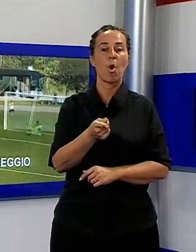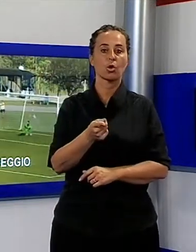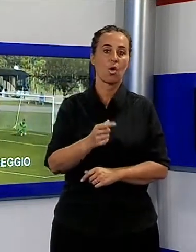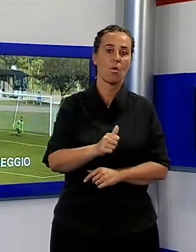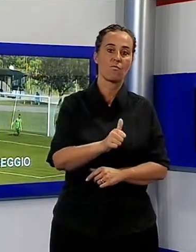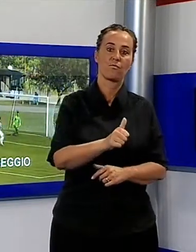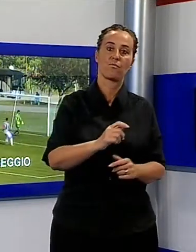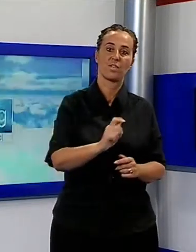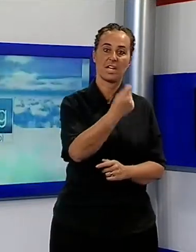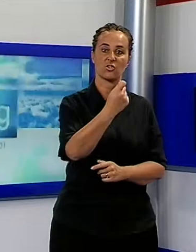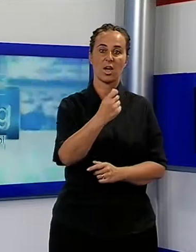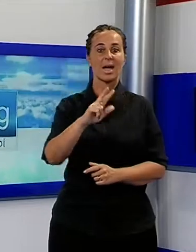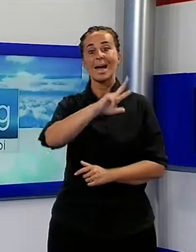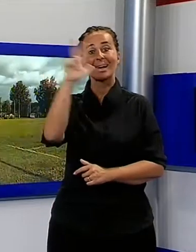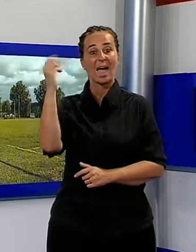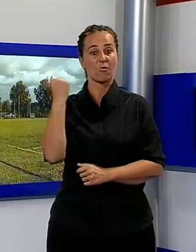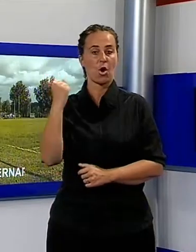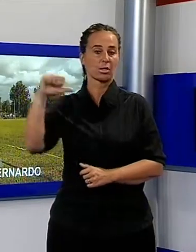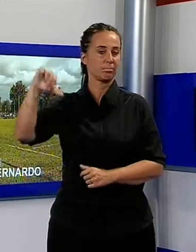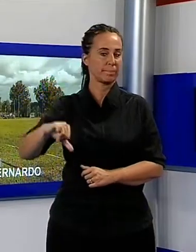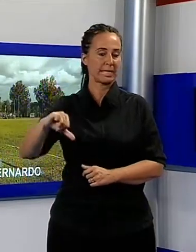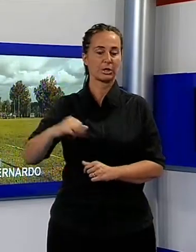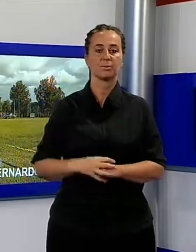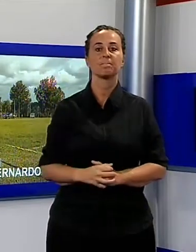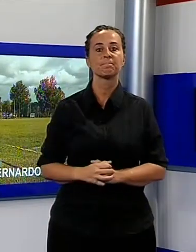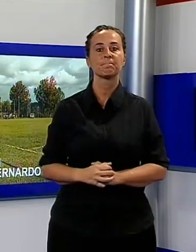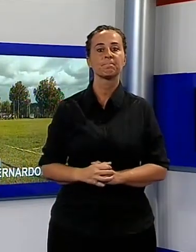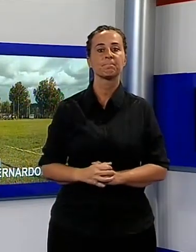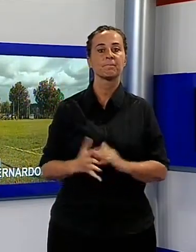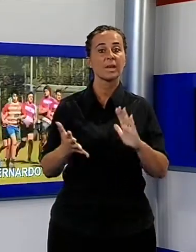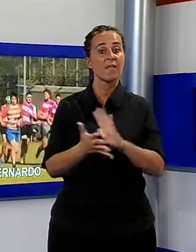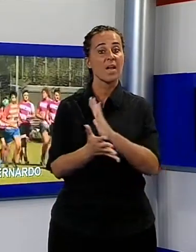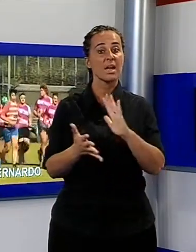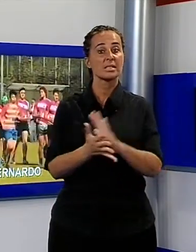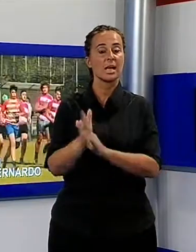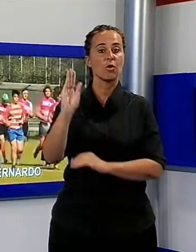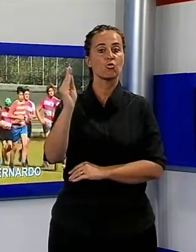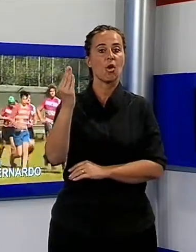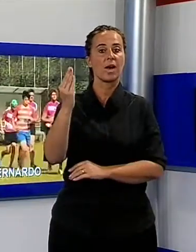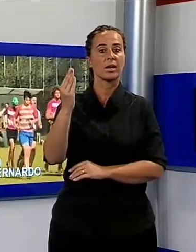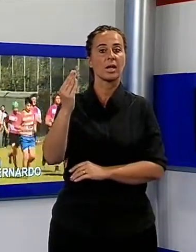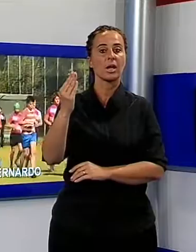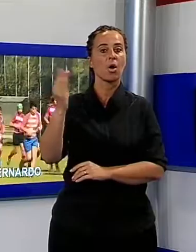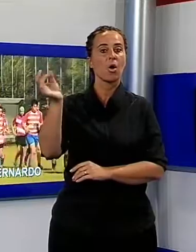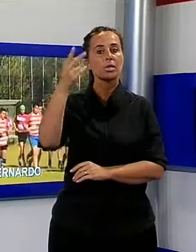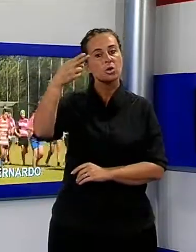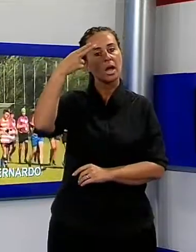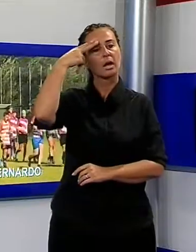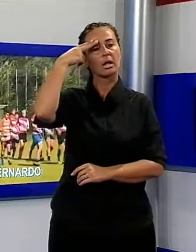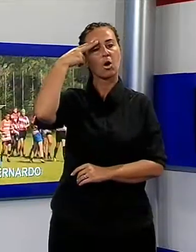Guido Pagliuca, arriva Francesco Buglio. Festa dei giovani nel ricordo di Bernardo, sabato e domenica